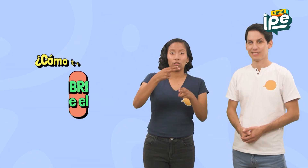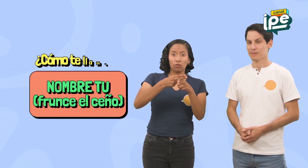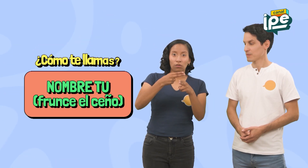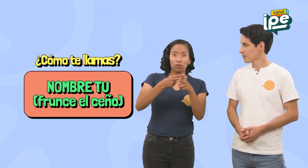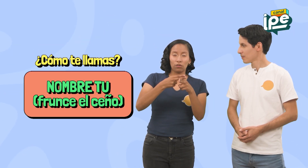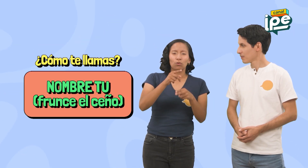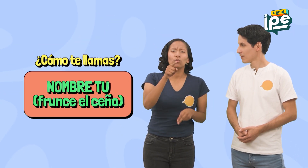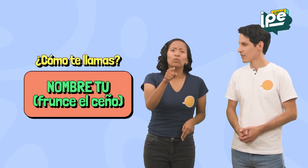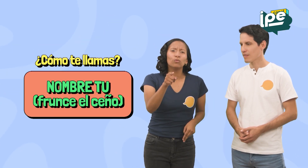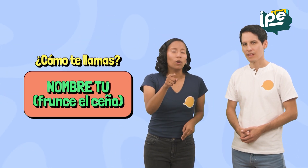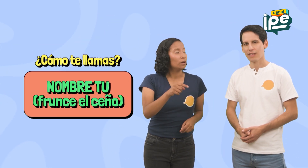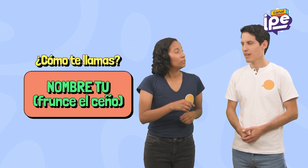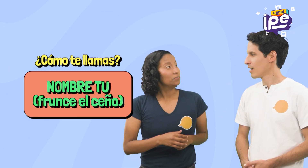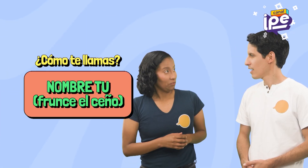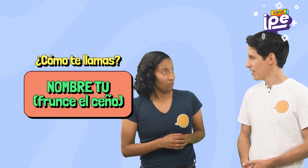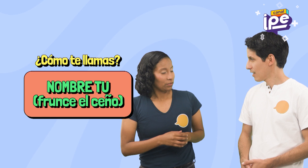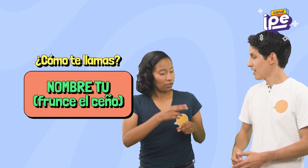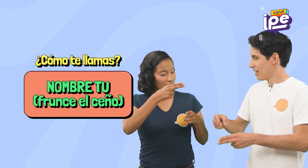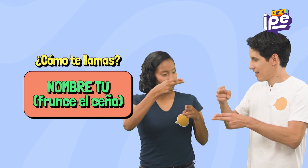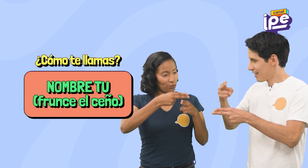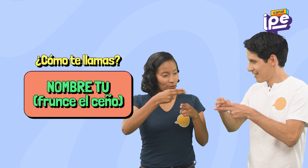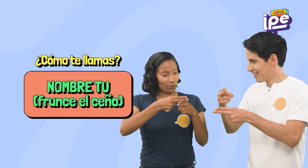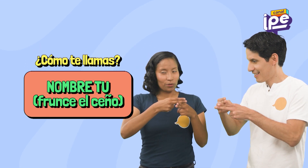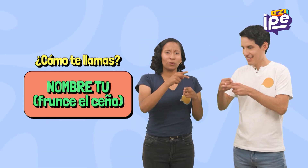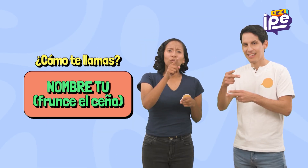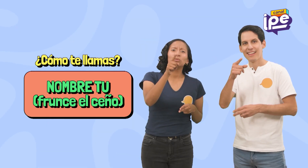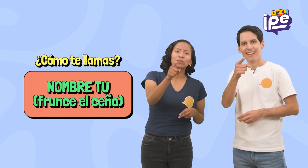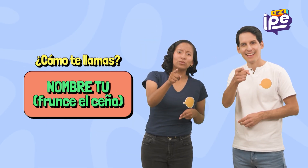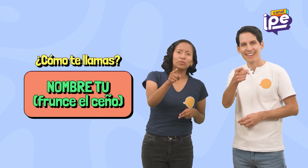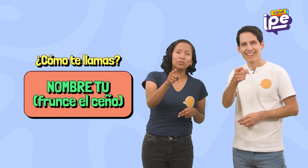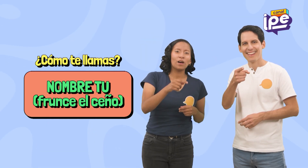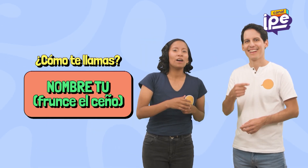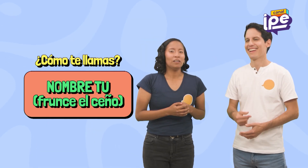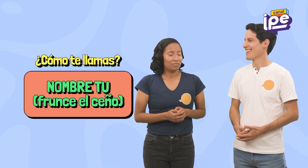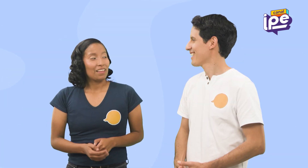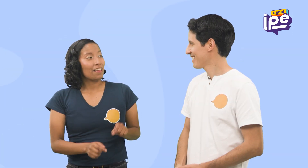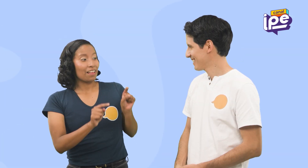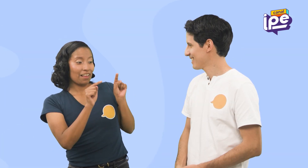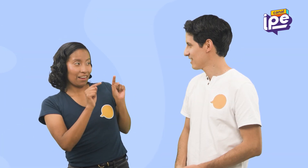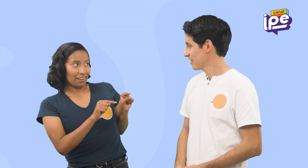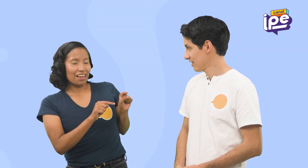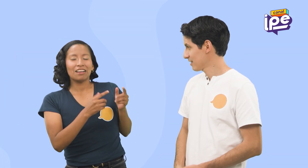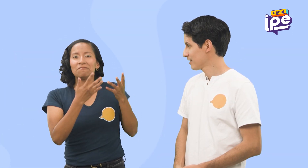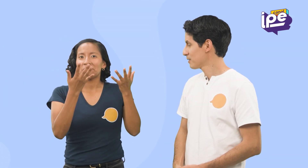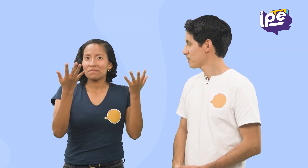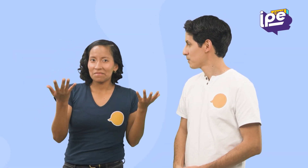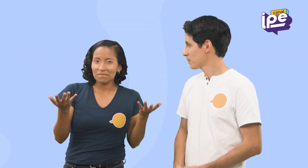¿Cómo te llamas? ¿Cómo te llamas? Como respuesta,